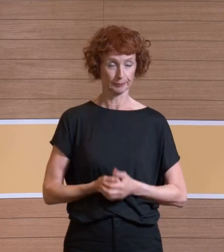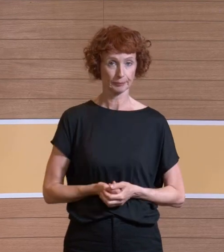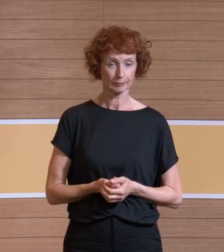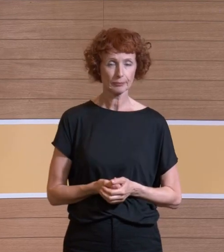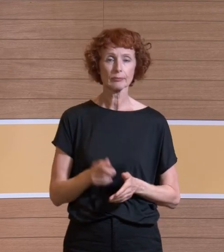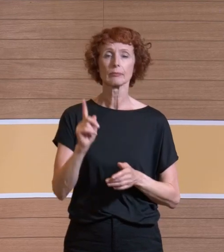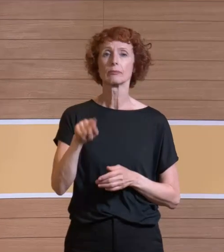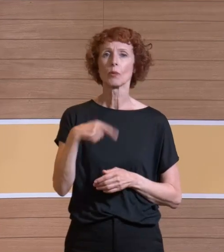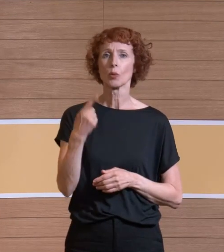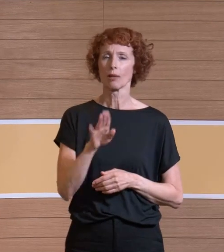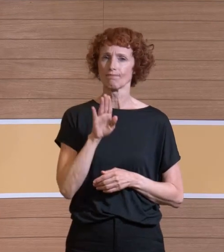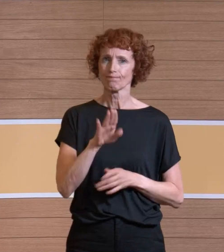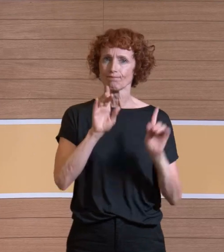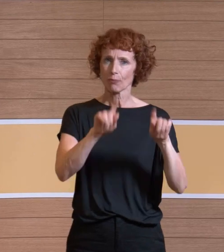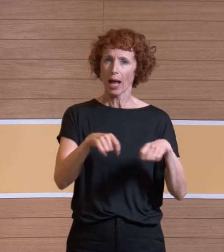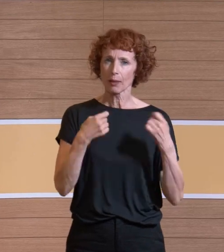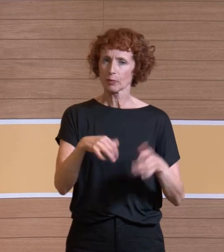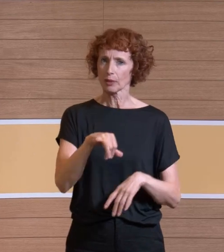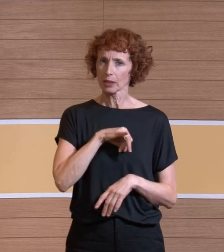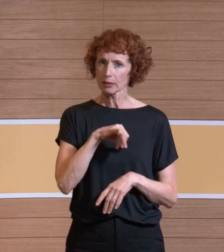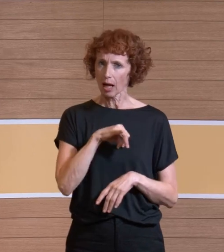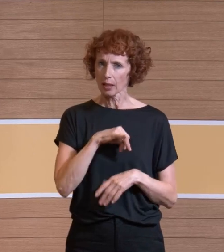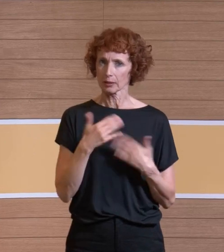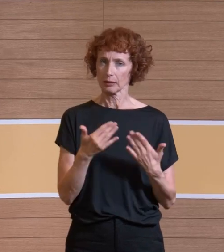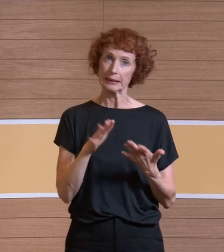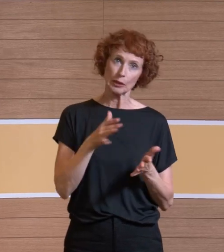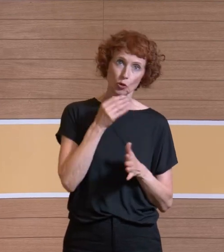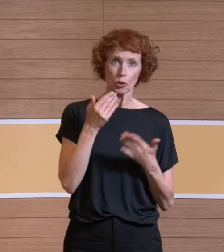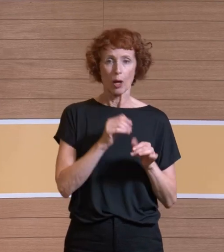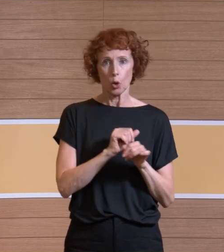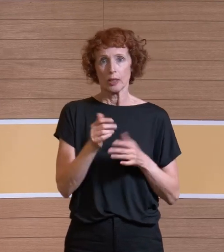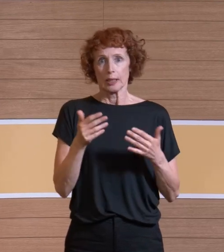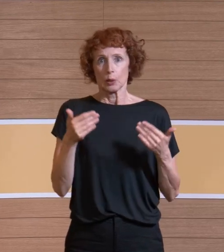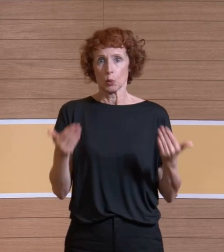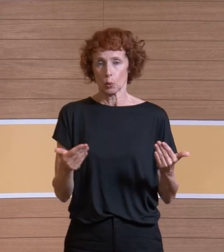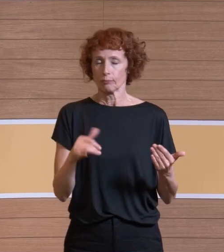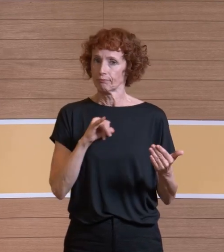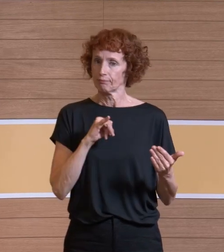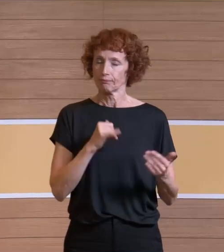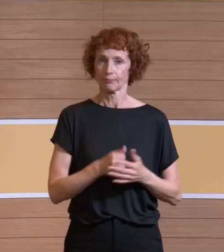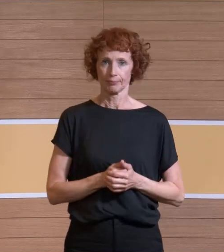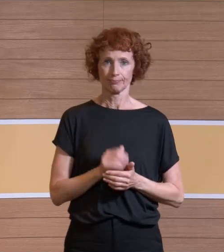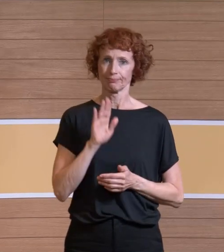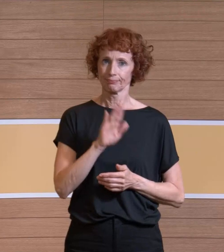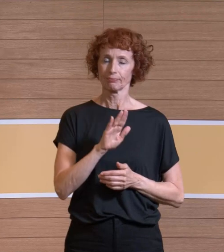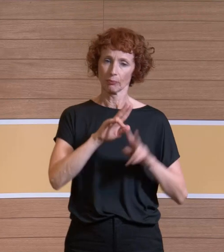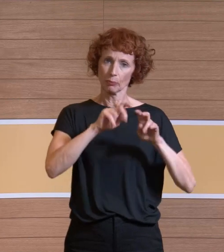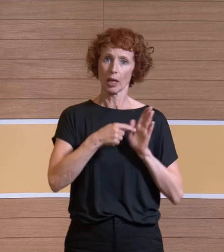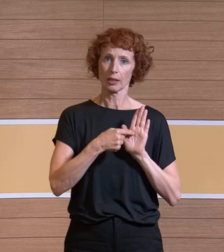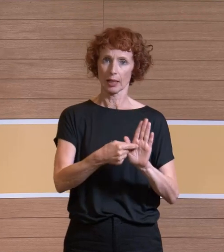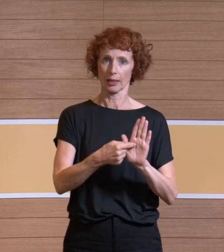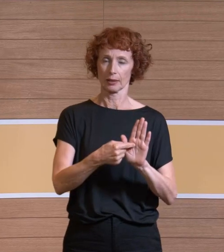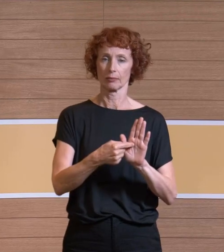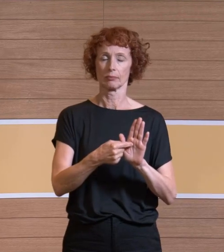spannend, eigentlich schön, aber trotzdem furchtbar, weil er hat nämlich gezeigt, dass die